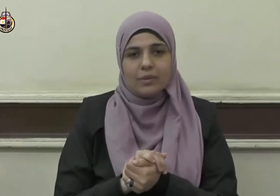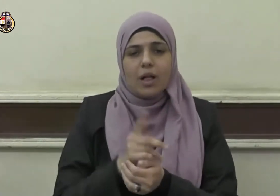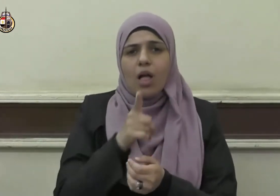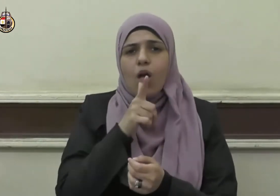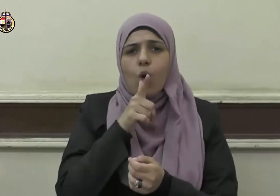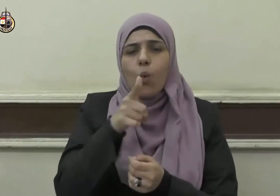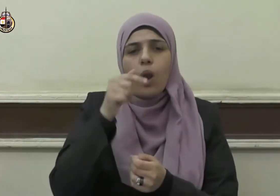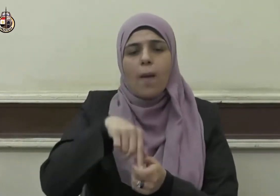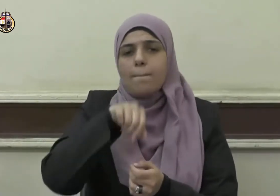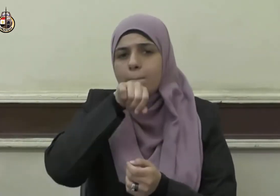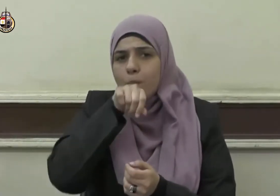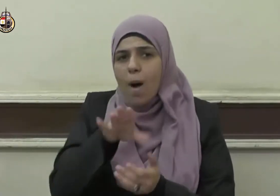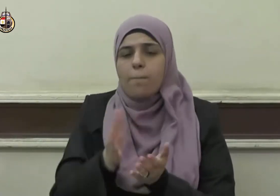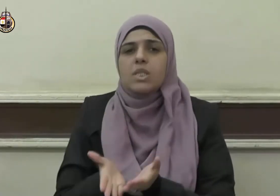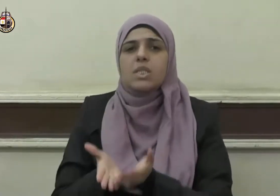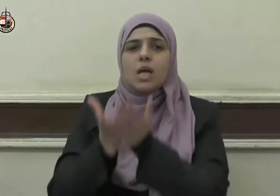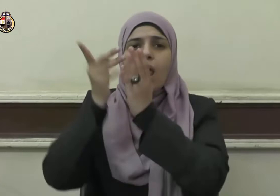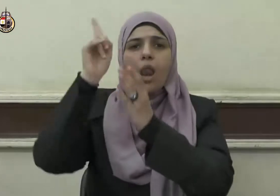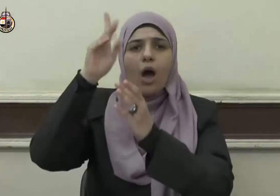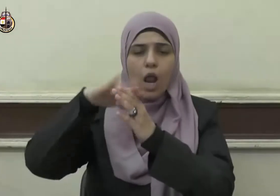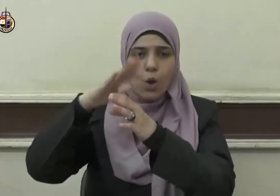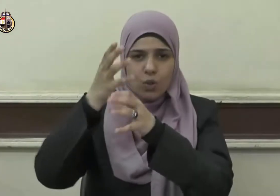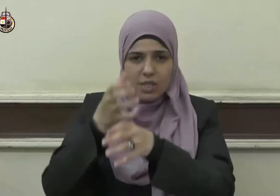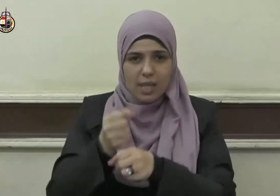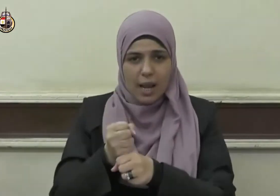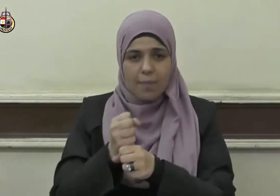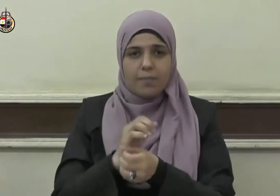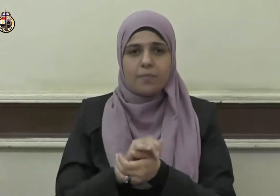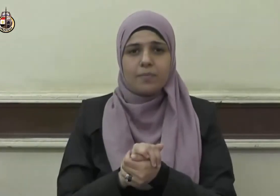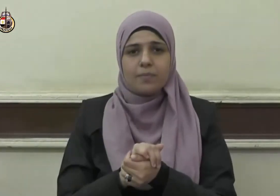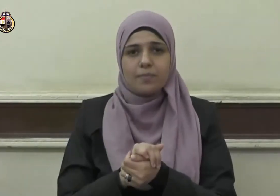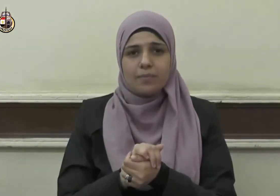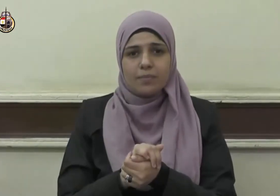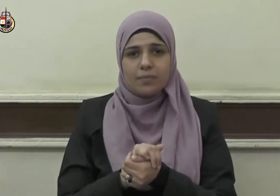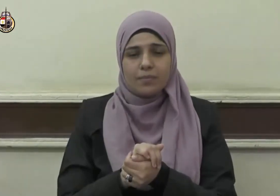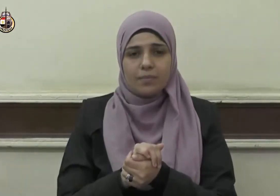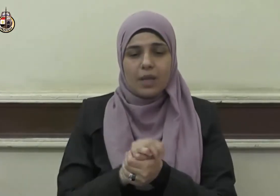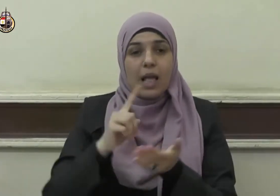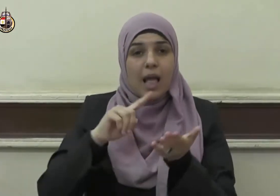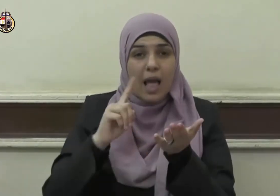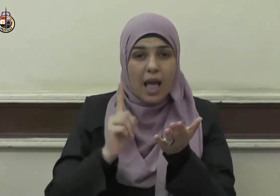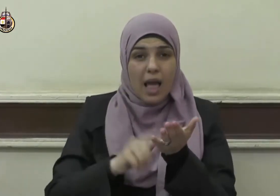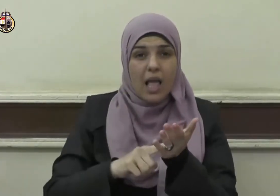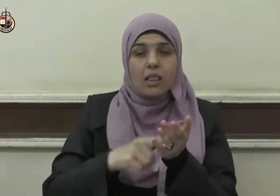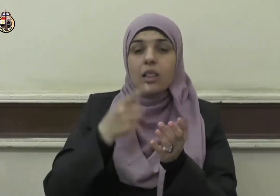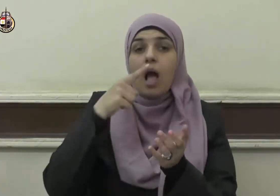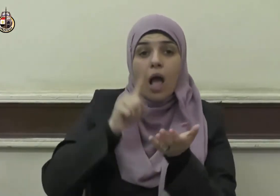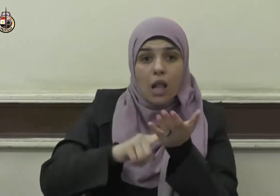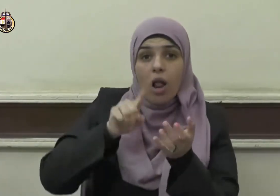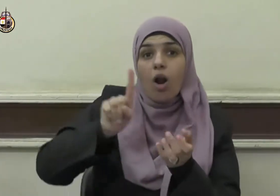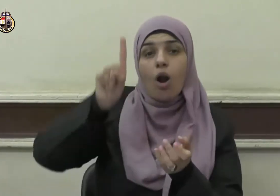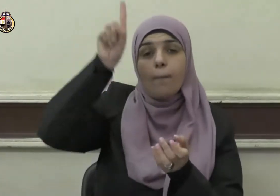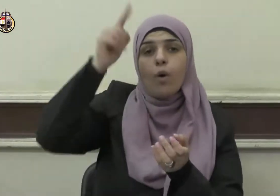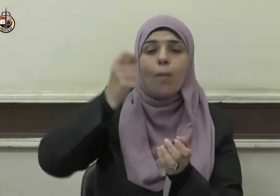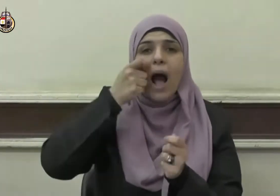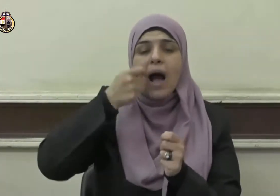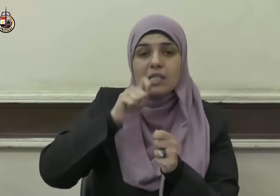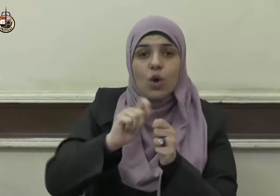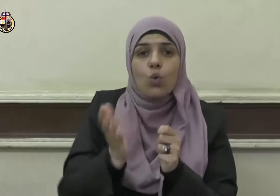نبينا صلى الله عليه وسلم إِنَّ لِرَبِّكُمْ عَزَّ وَجَلَّ فِي أَيَّابِ